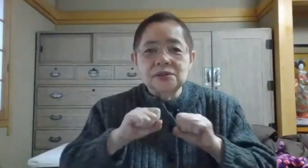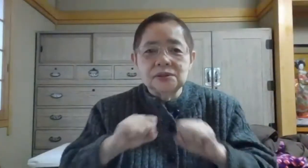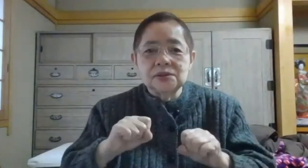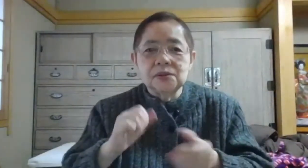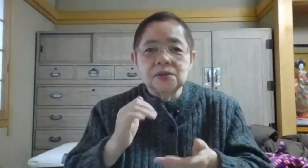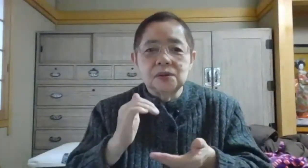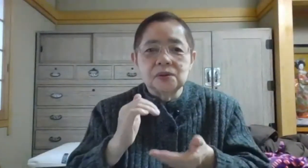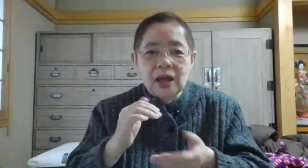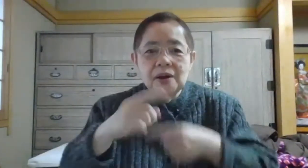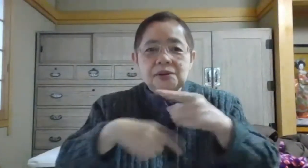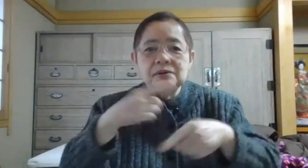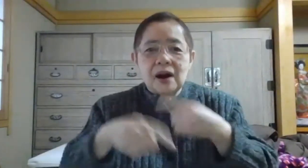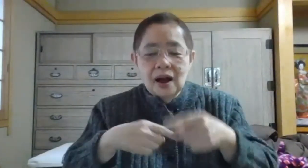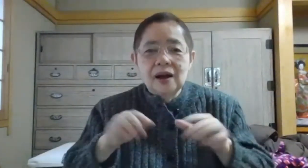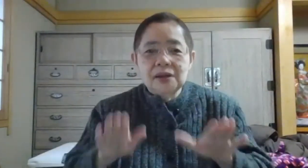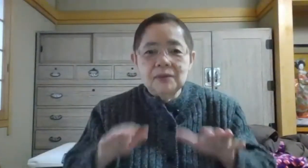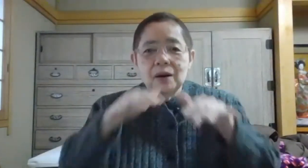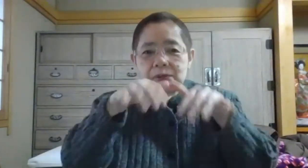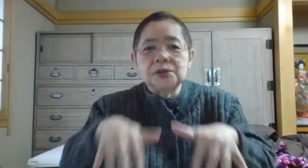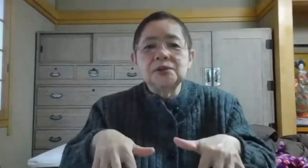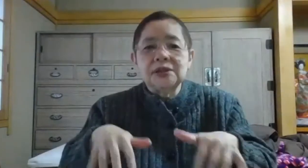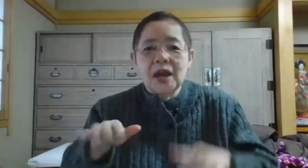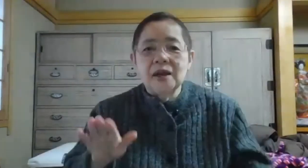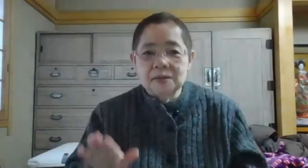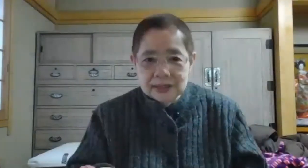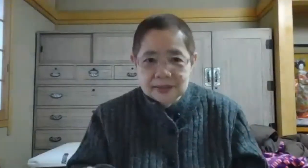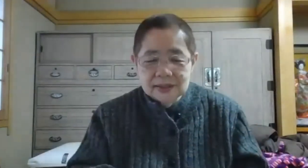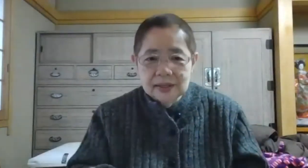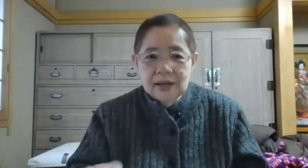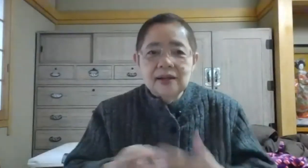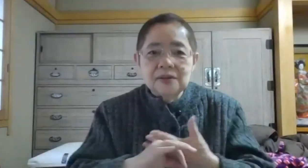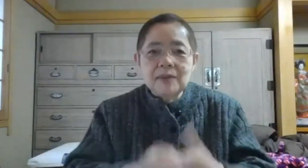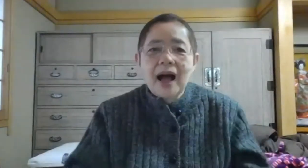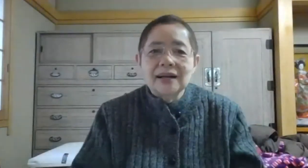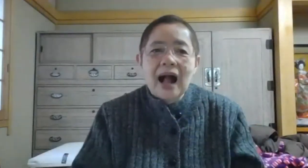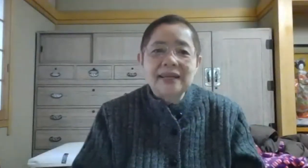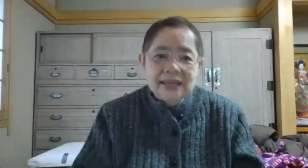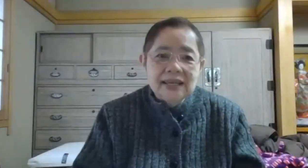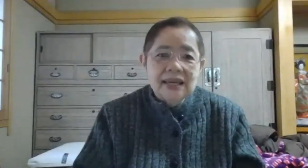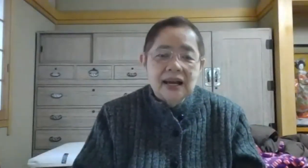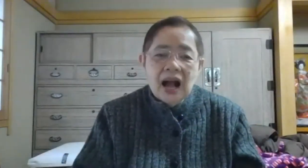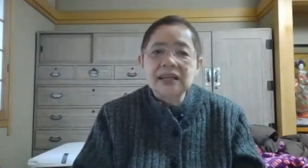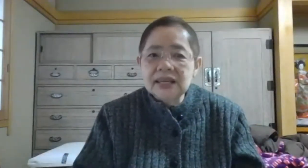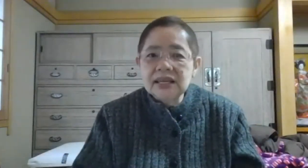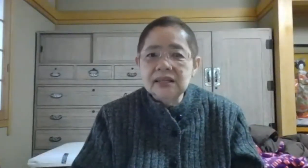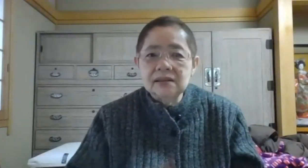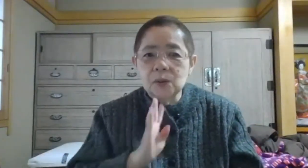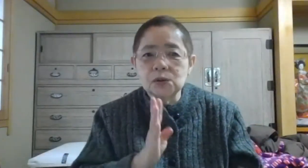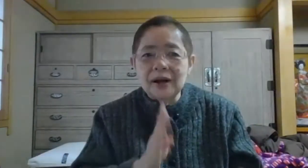するということで手話が今、普及しています例えば、鍵、鍵って言葉